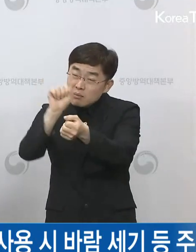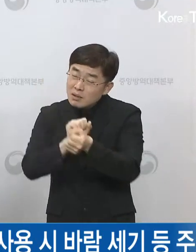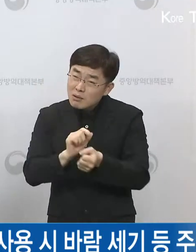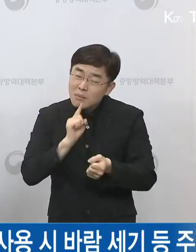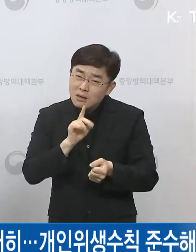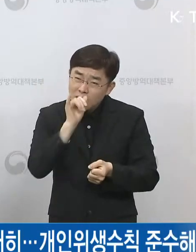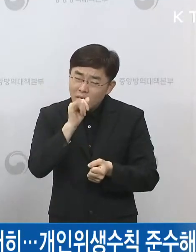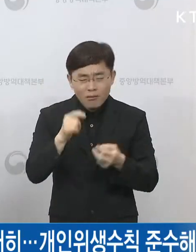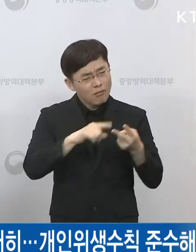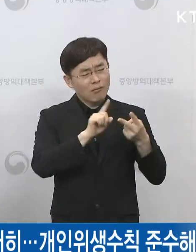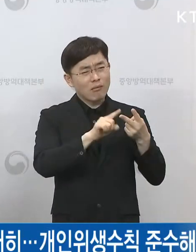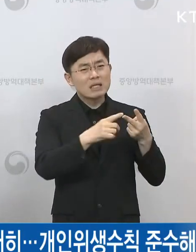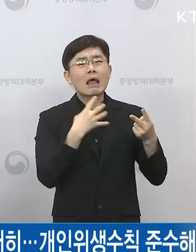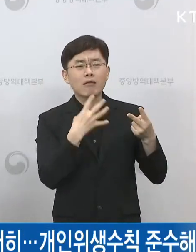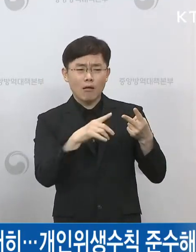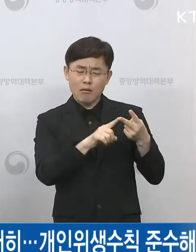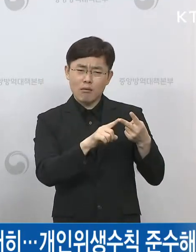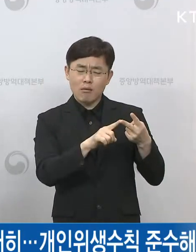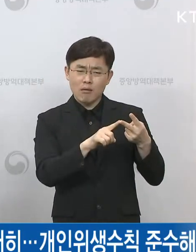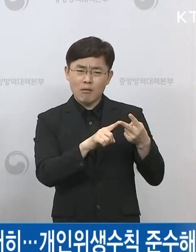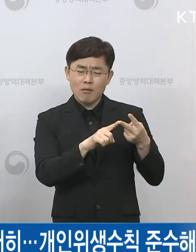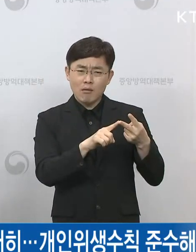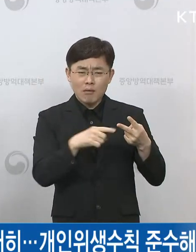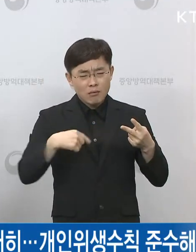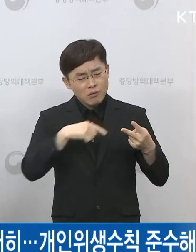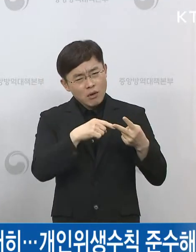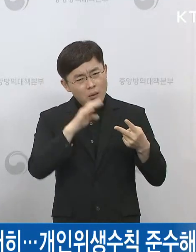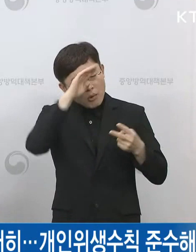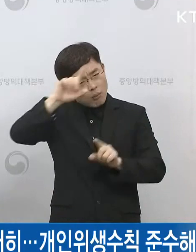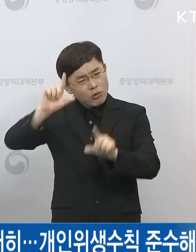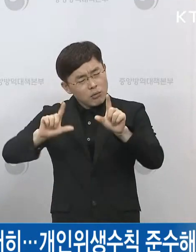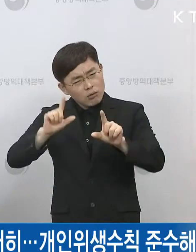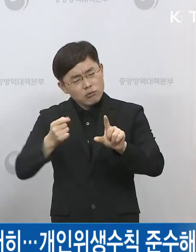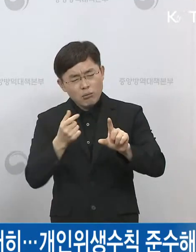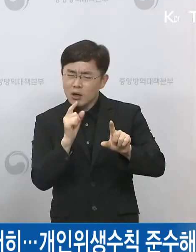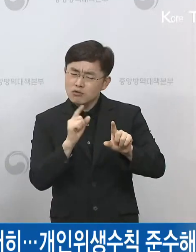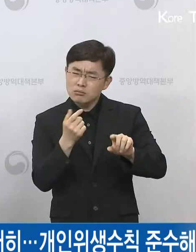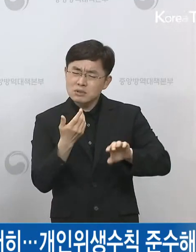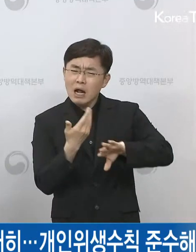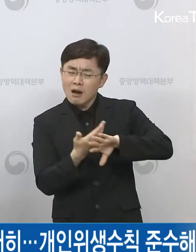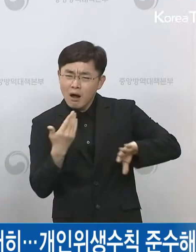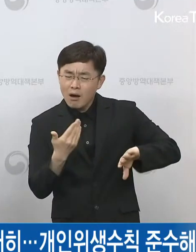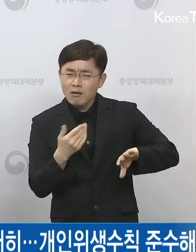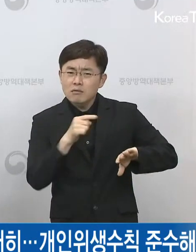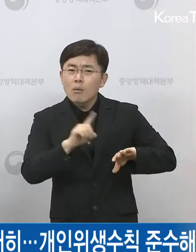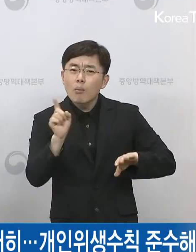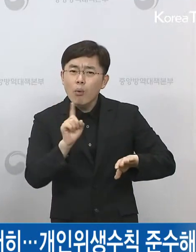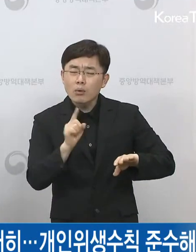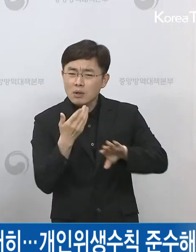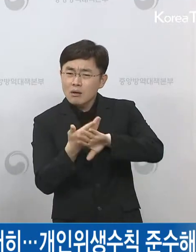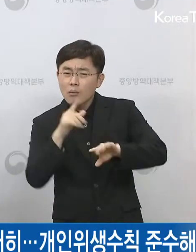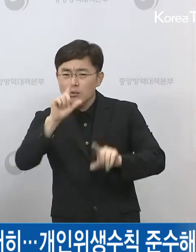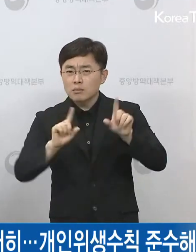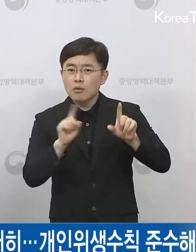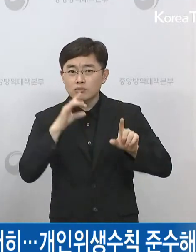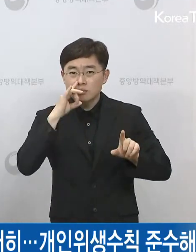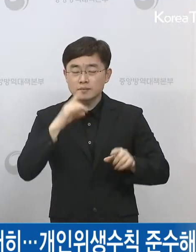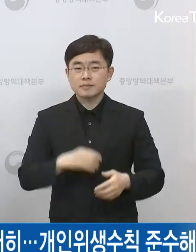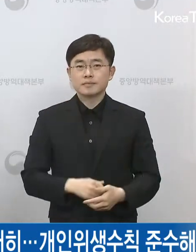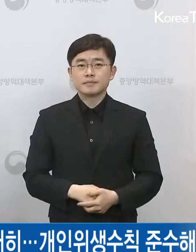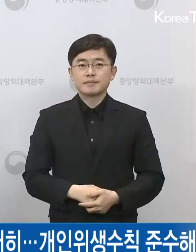4살짜리 여자아이가 사례에 부합하지 않는 부분이 있다고 어제 말씀을 해주셨는데 어떤 부분이 좀 부합하지 않았는지 설명 부탁드리겠습니다.